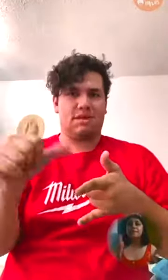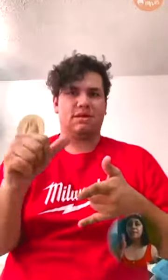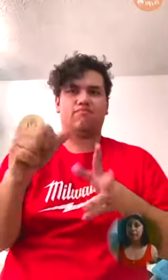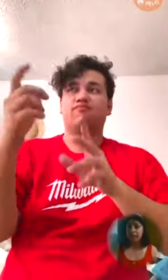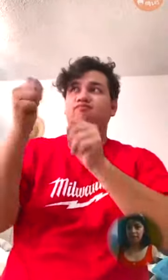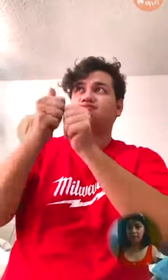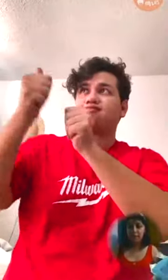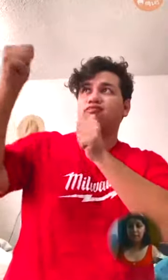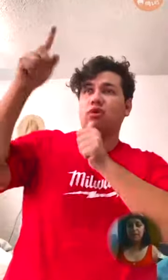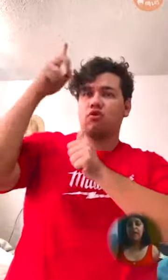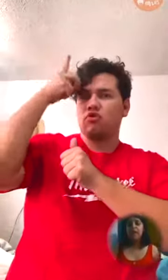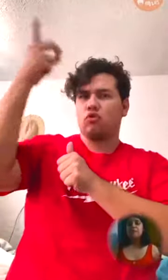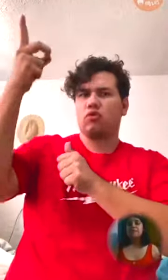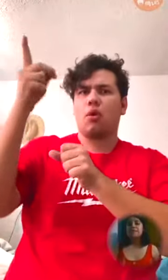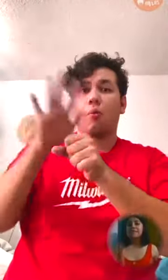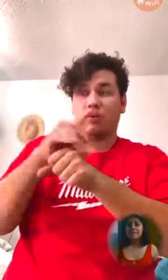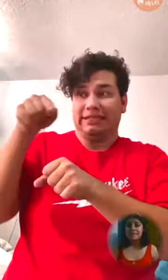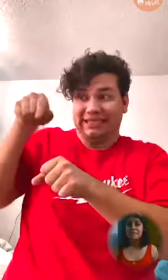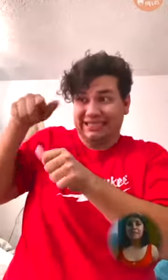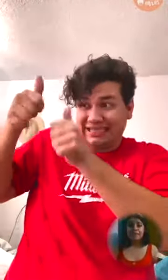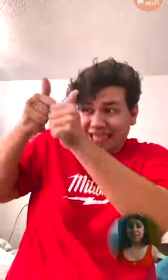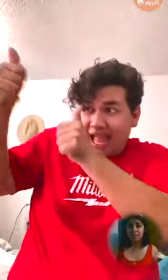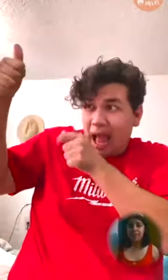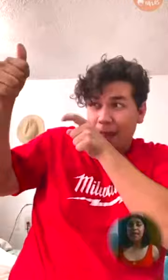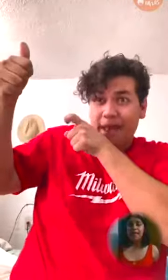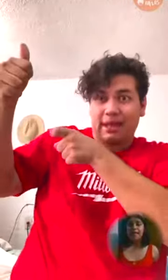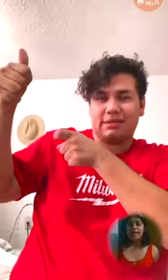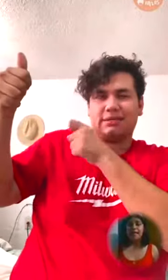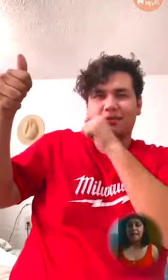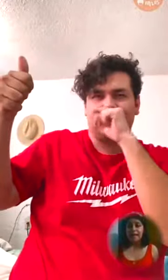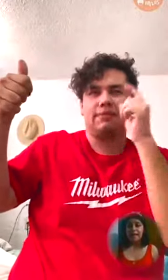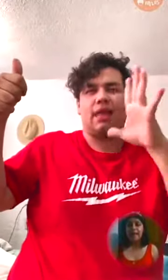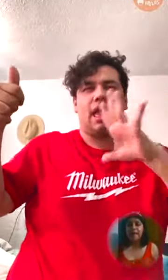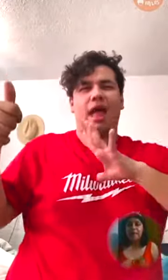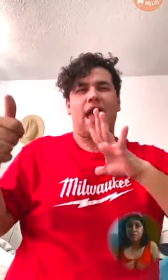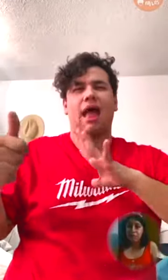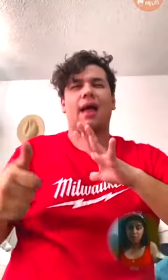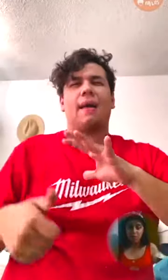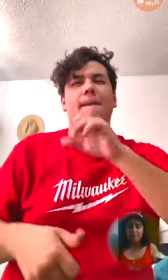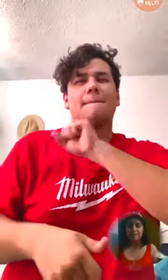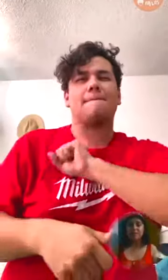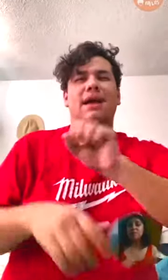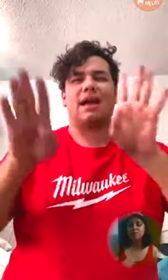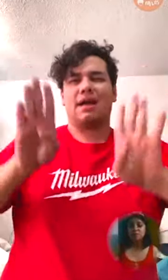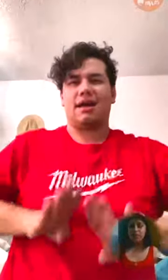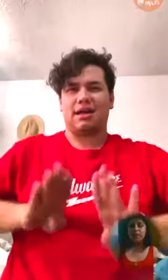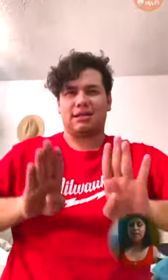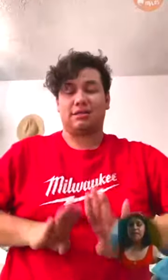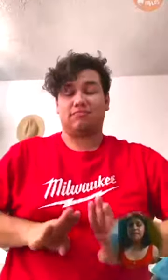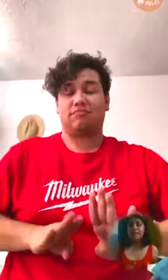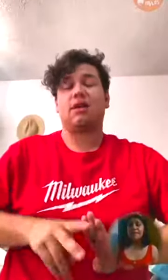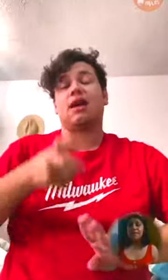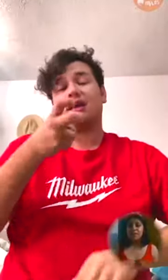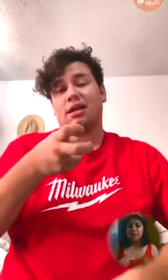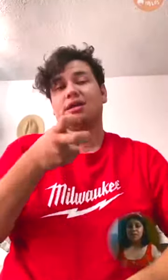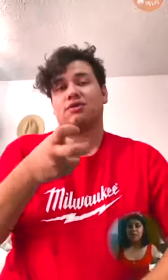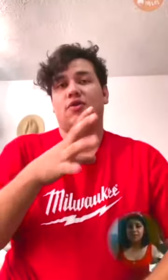separados de Dios. Pues es esa separación la que trae en nosotros esa condición. Esa es la consecuencia.